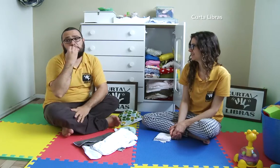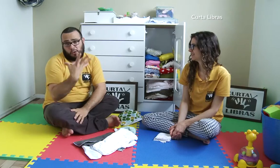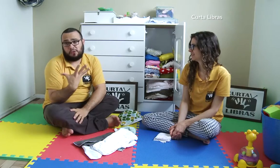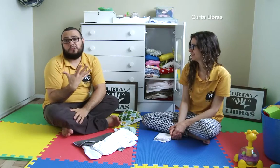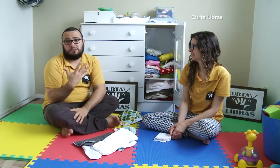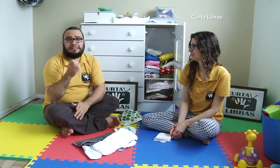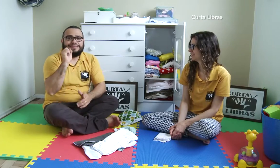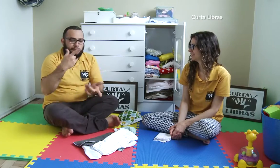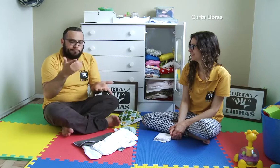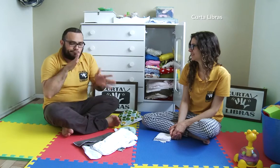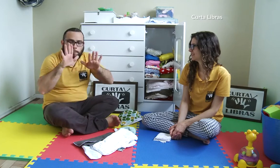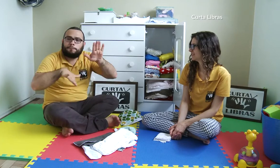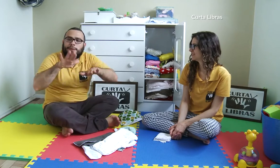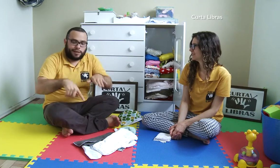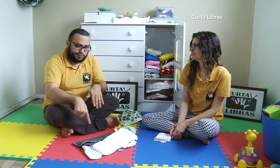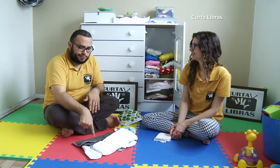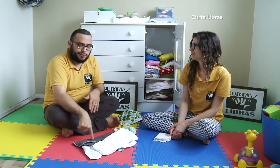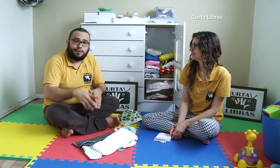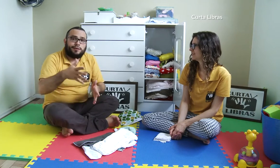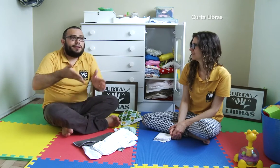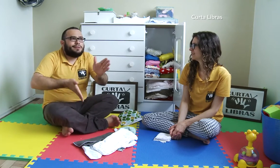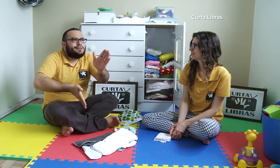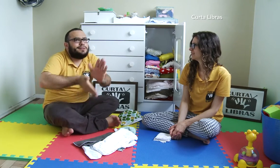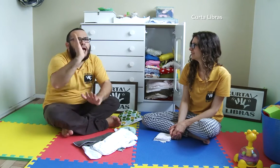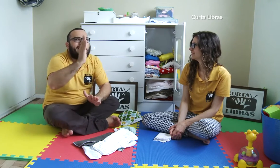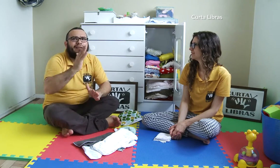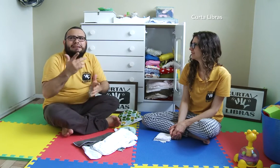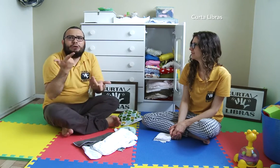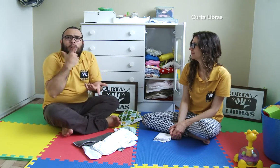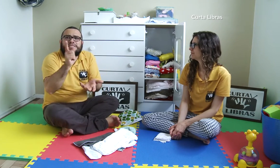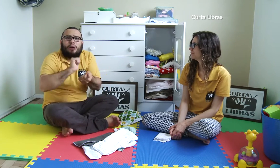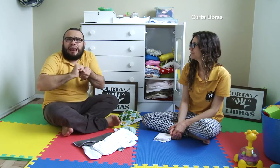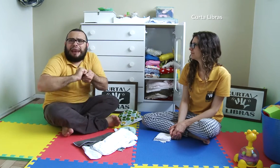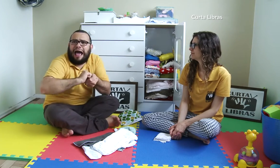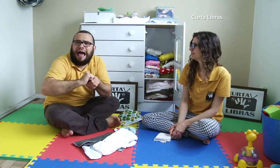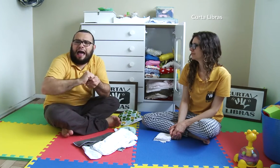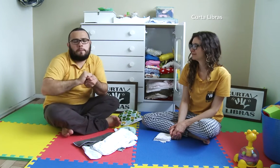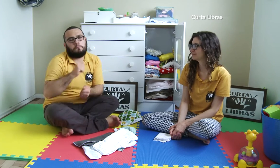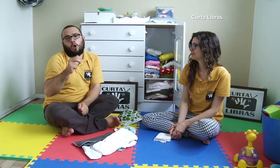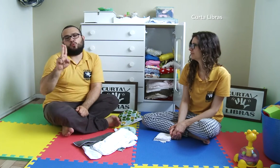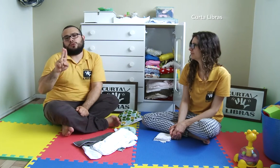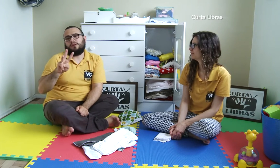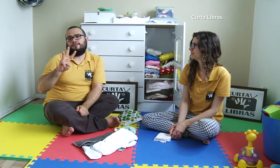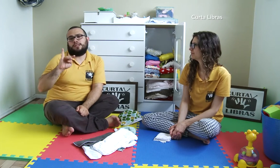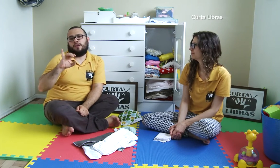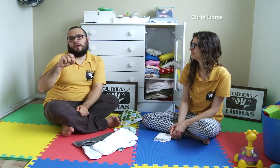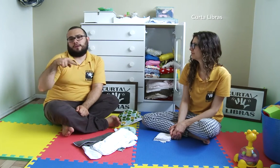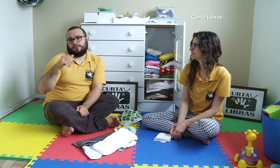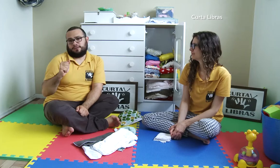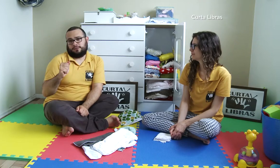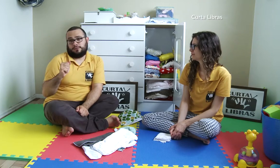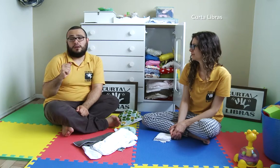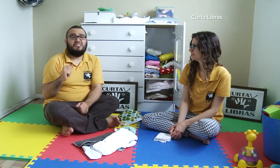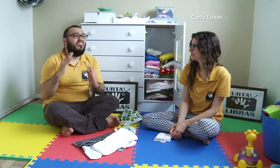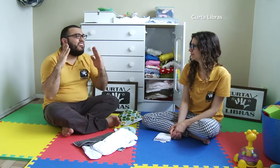é muito boa. Porque às vezes, precisa viajar. Não tem como lavar a fralda,